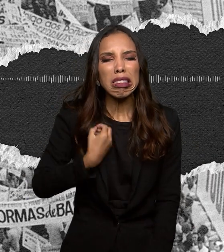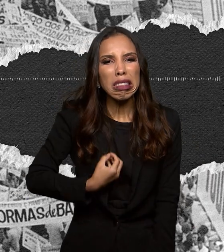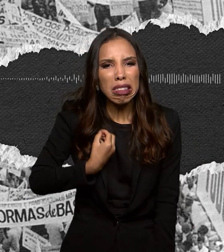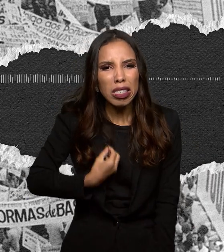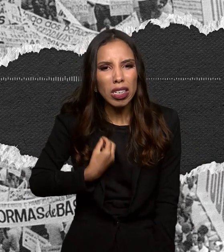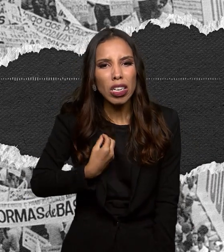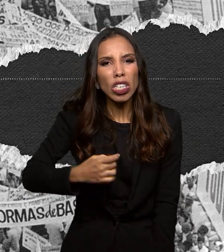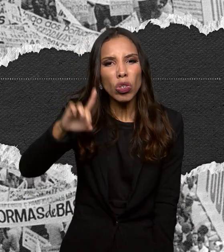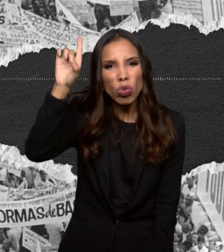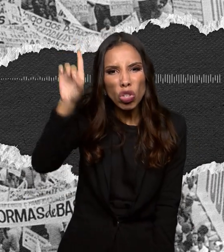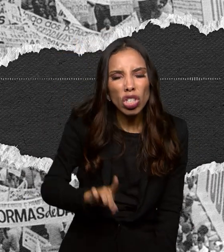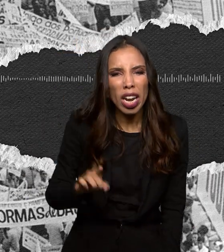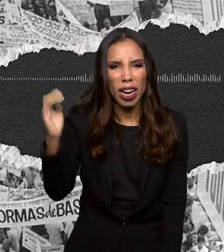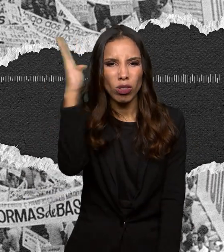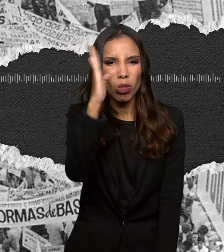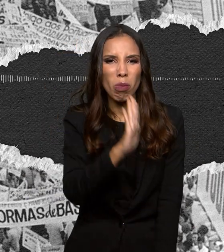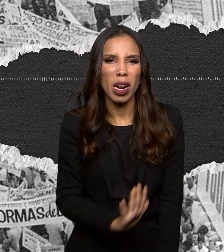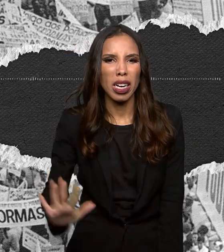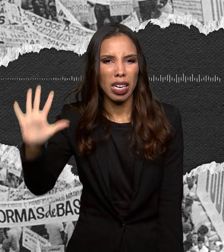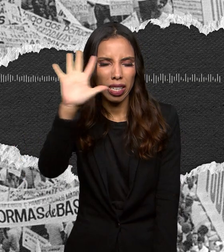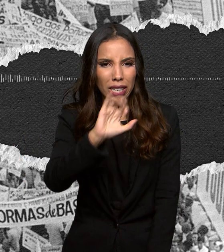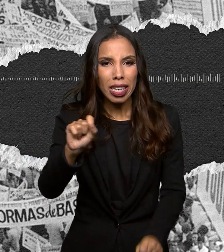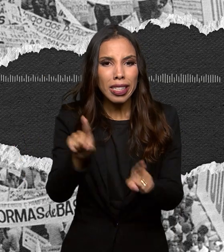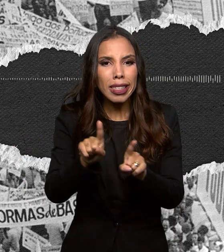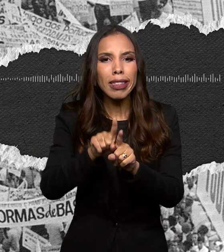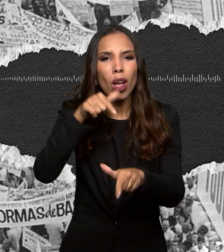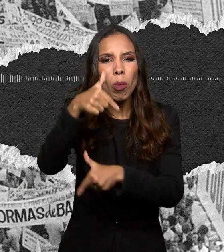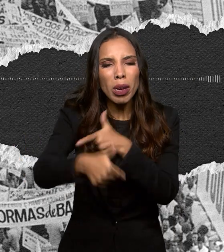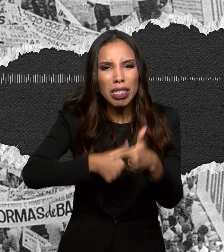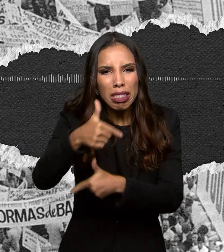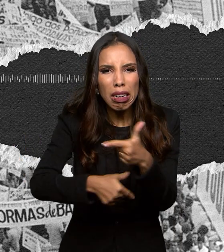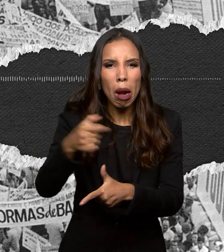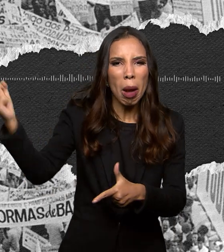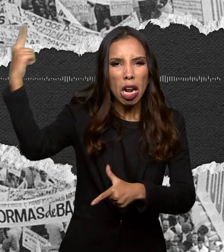brasileiro e de trabalhar de sol a sol pela grandeza desse país.